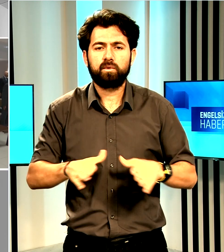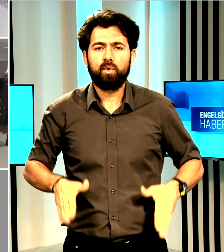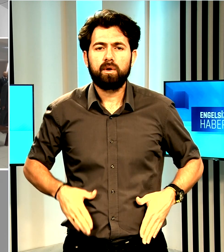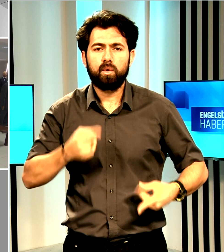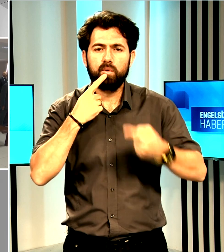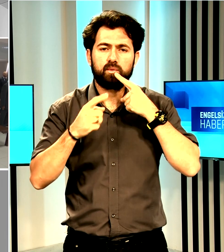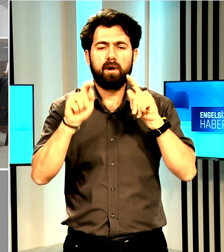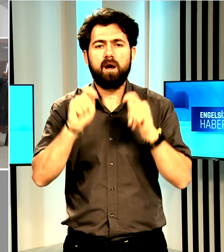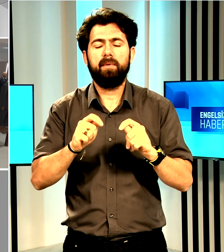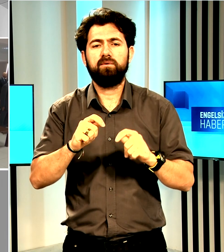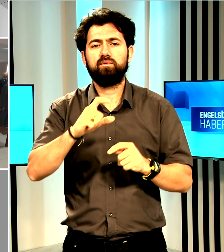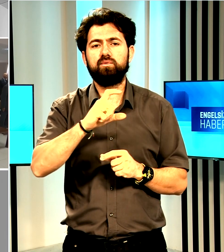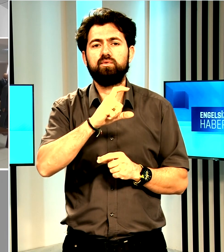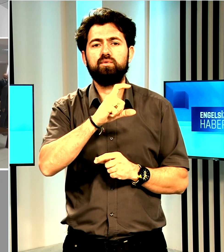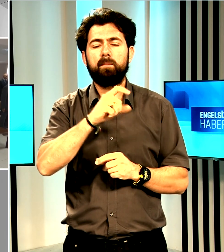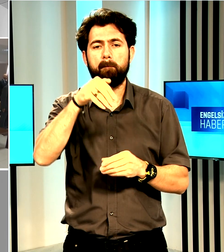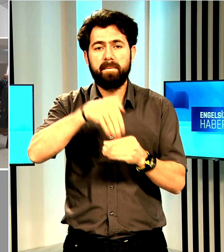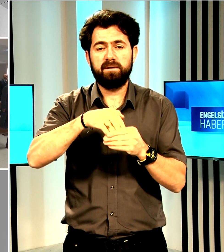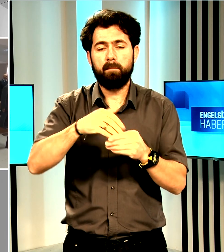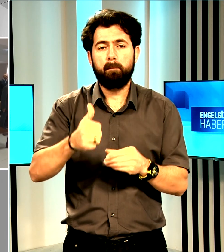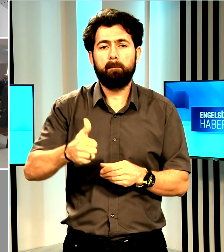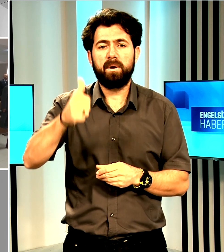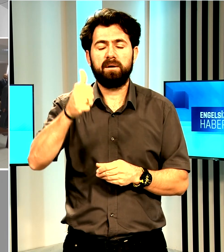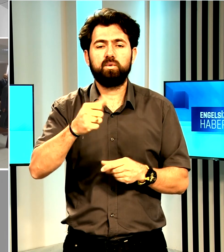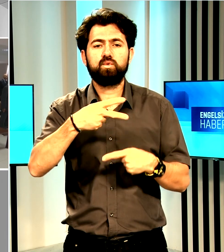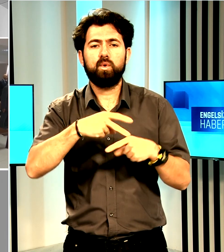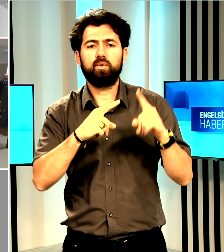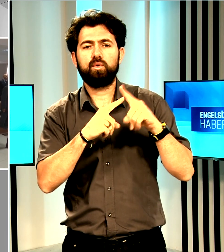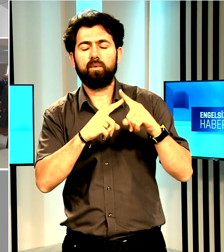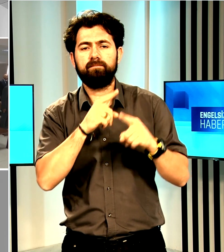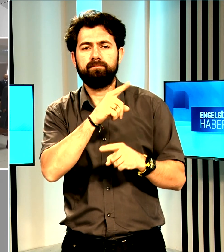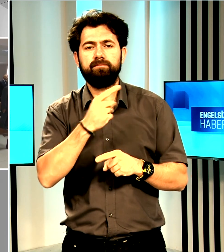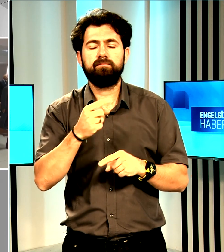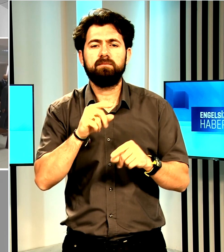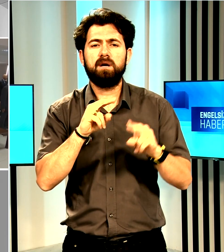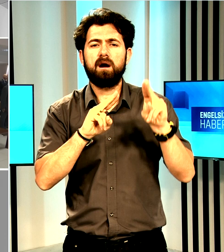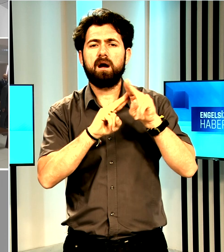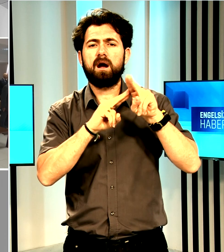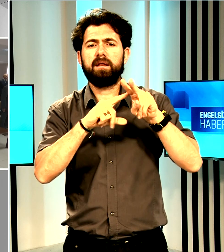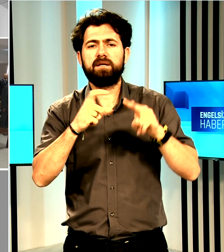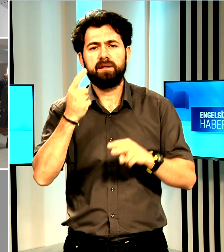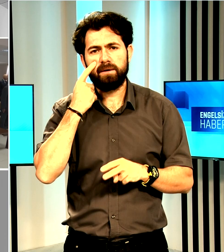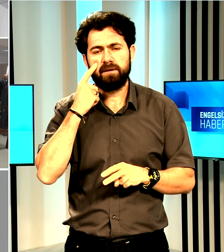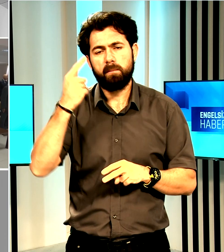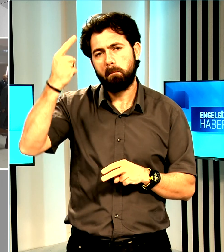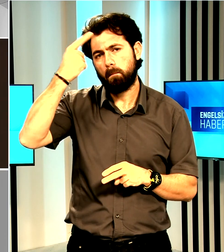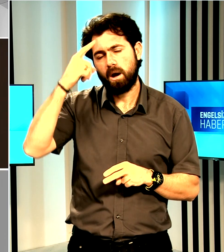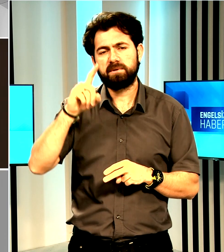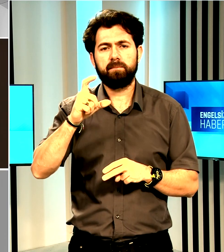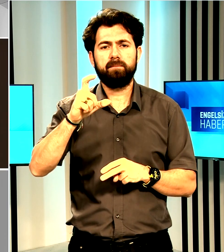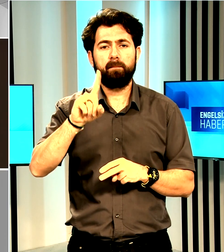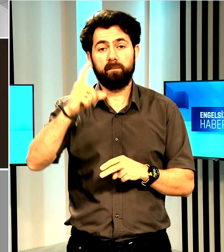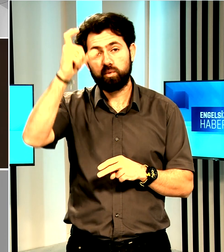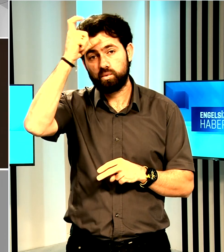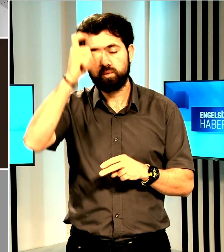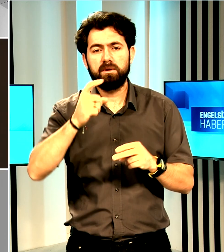Cumhuriyet Meclisi Başkanı Zorlu Töre, Kuzey Kıbrıs Türk Cumhuriyeti'nin bağımsız bir Türk devleti olarak